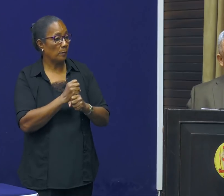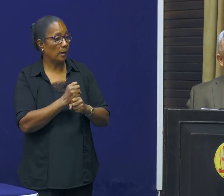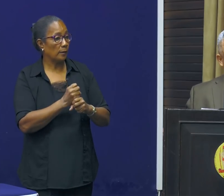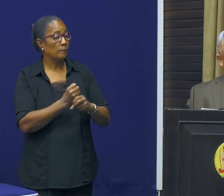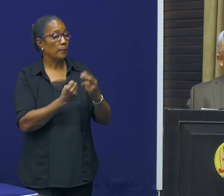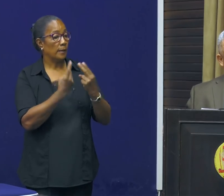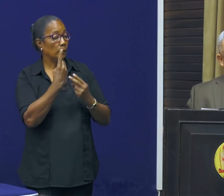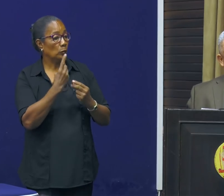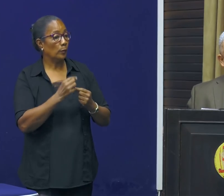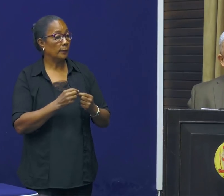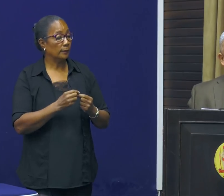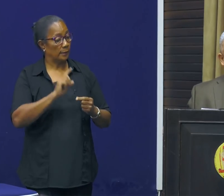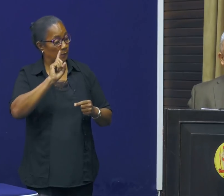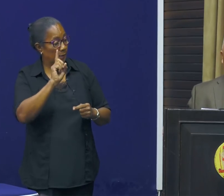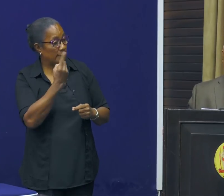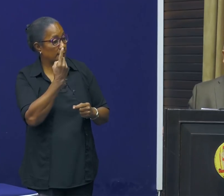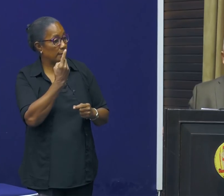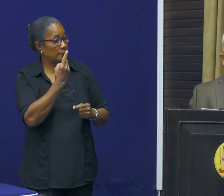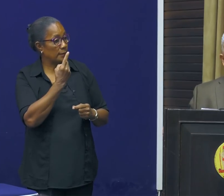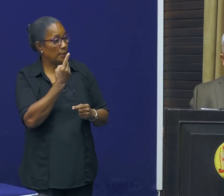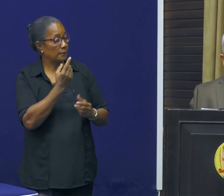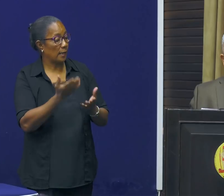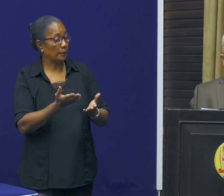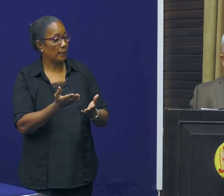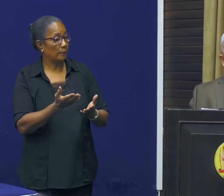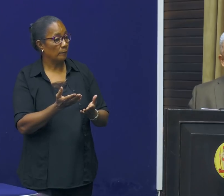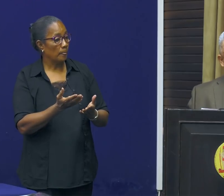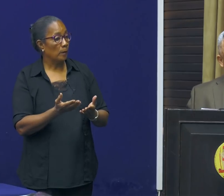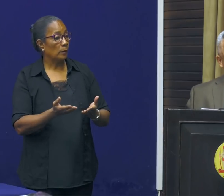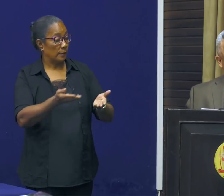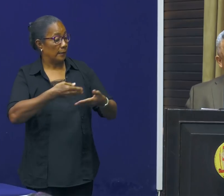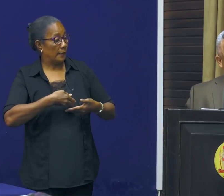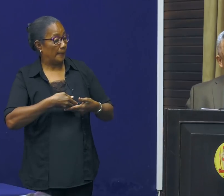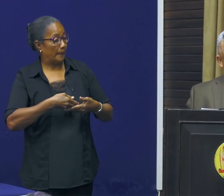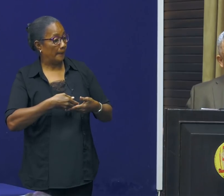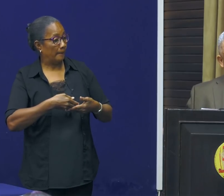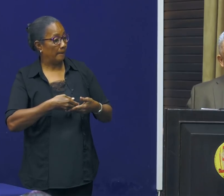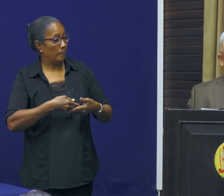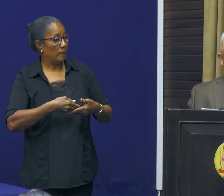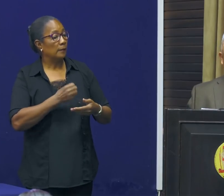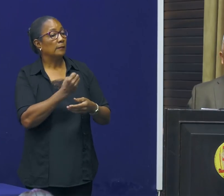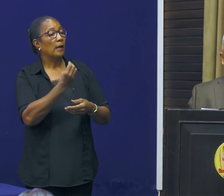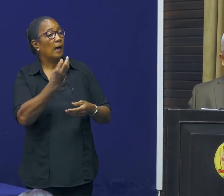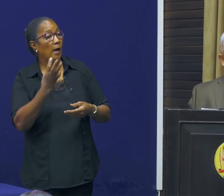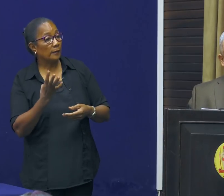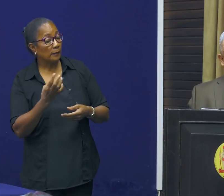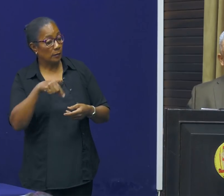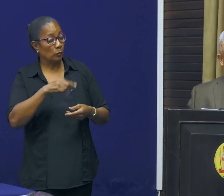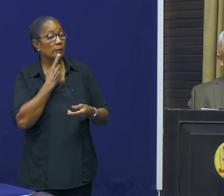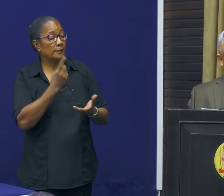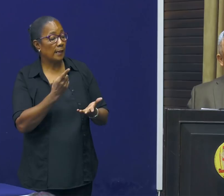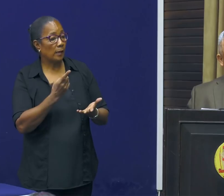ampullen in eerste instantie, eerste aanleg, worden binnengebracht. Dat aantal is genoemd nu